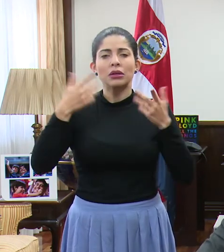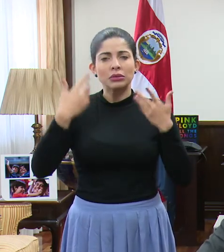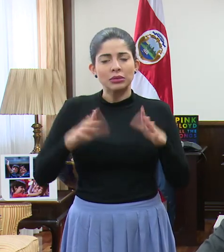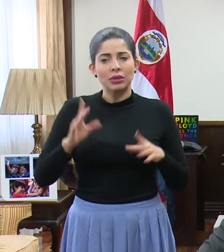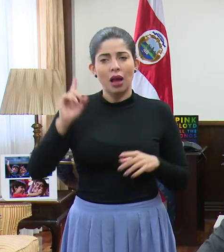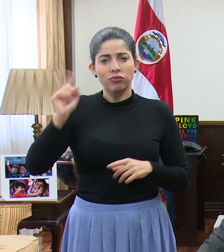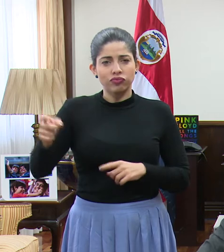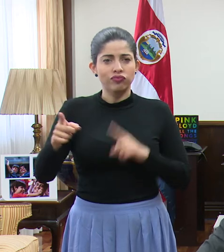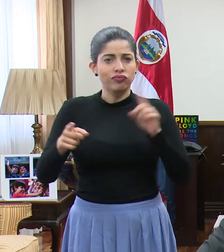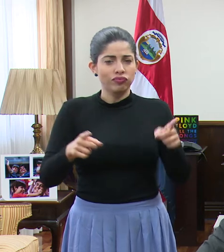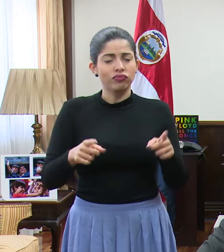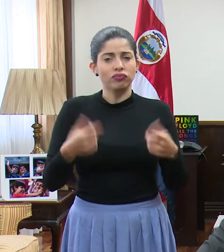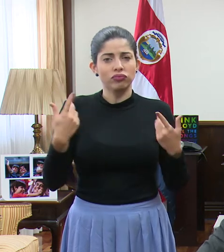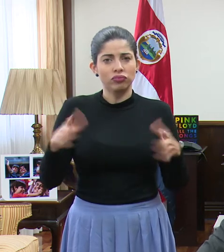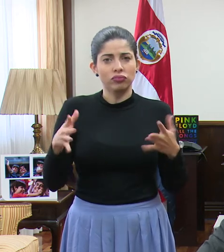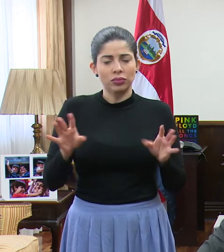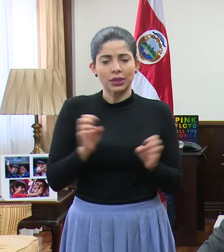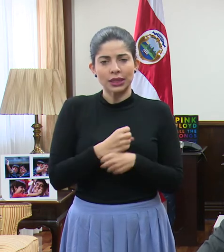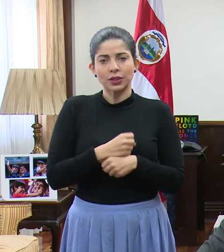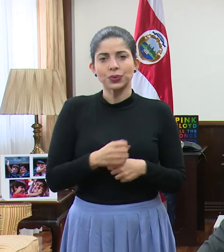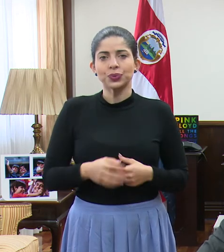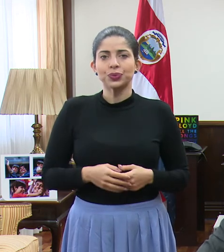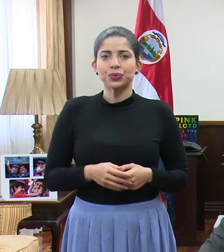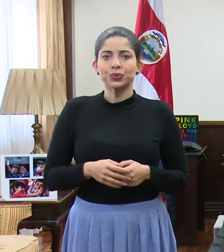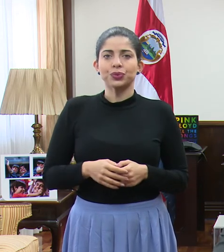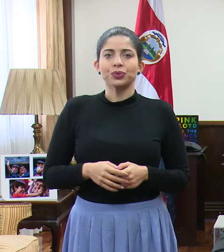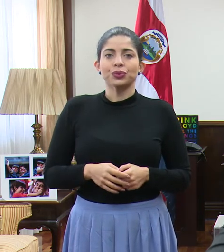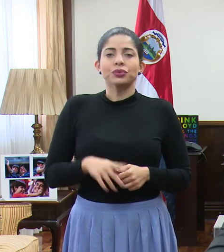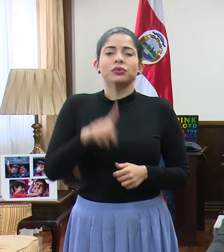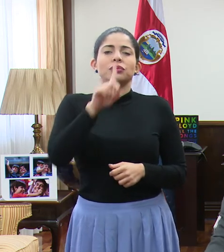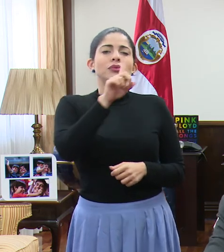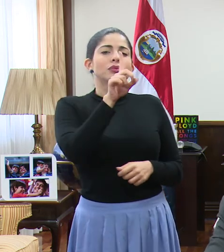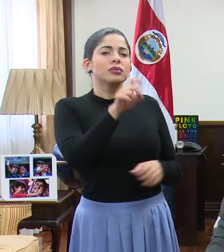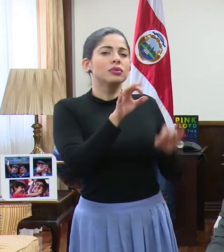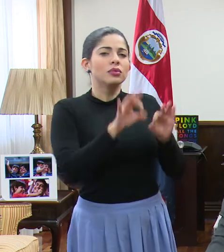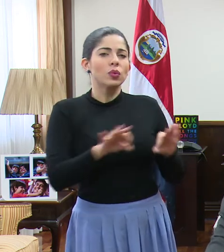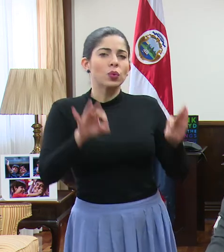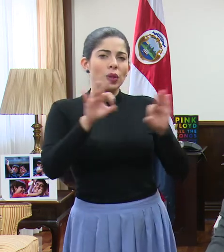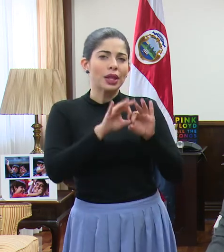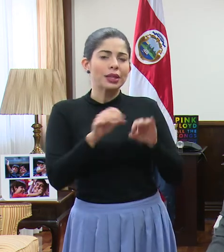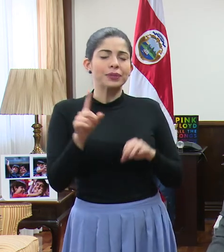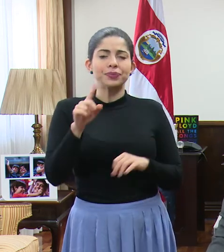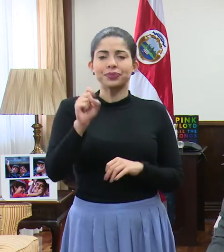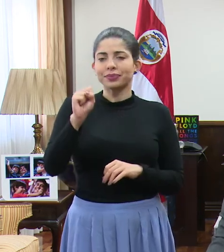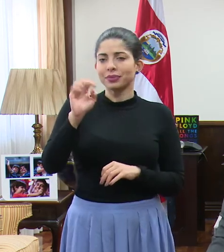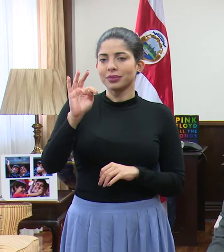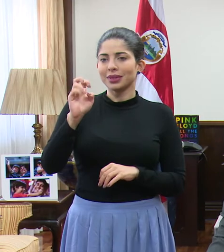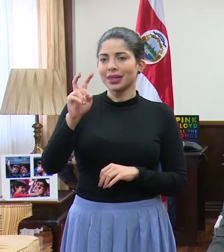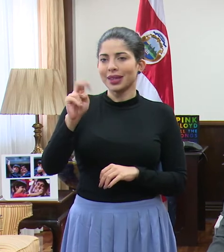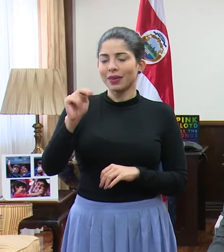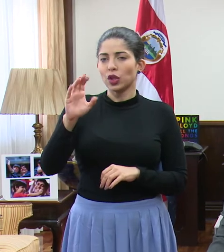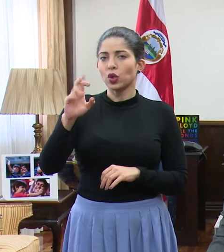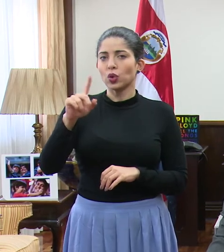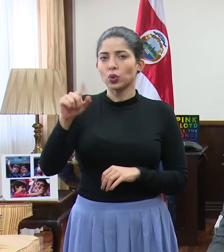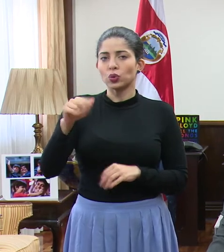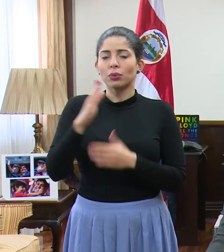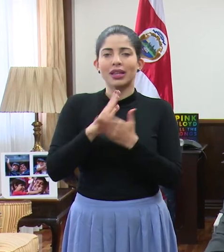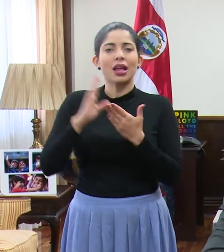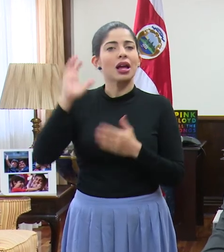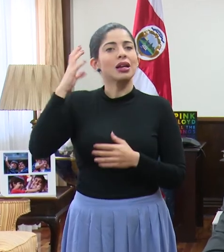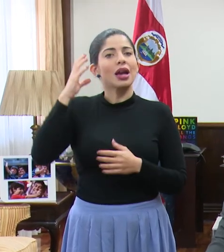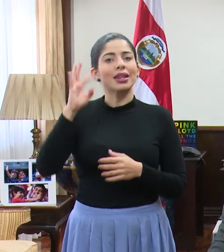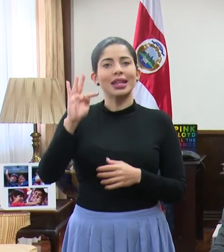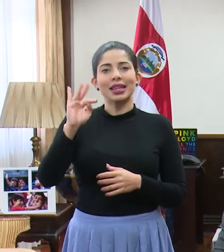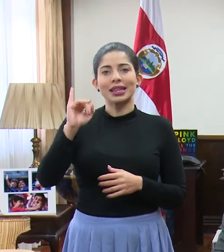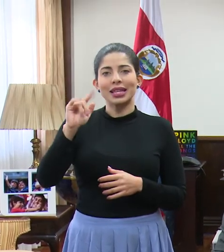instrucciones se han girado. Una consulta importante, consulta Steven Cruz de Radio Cultural de